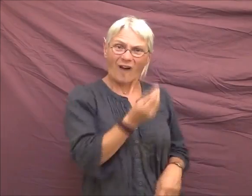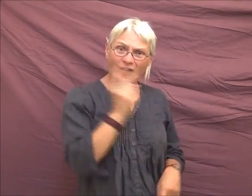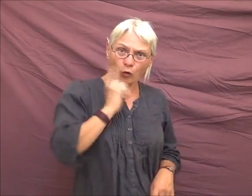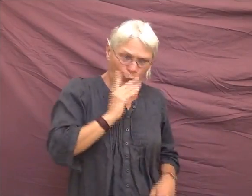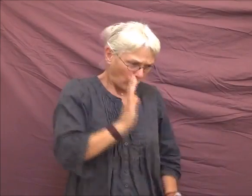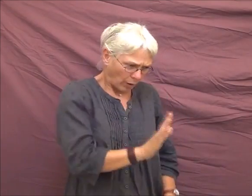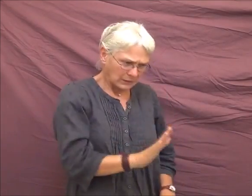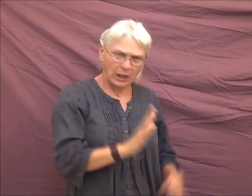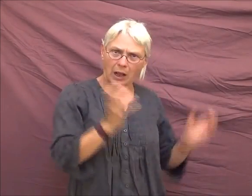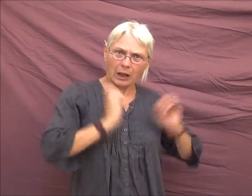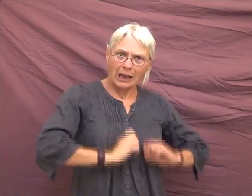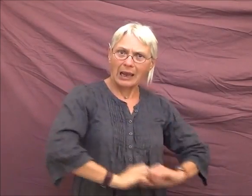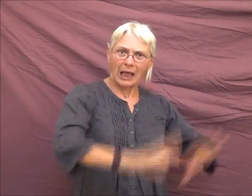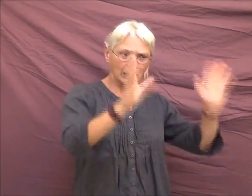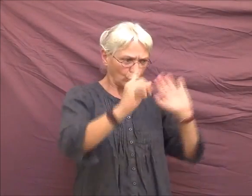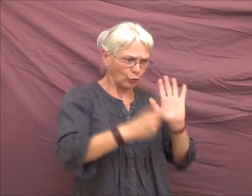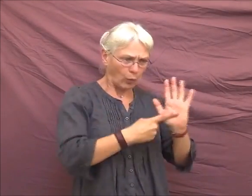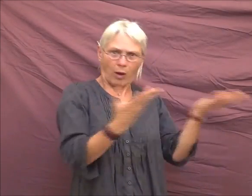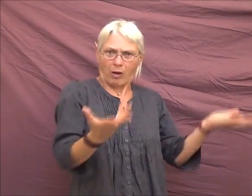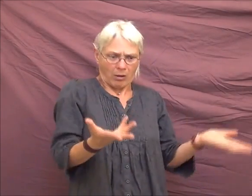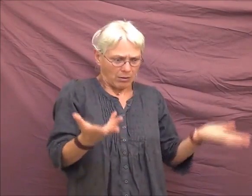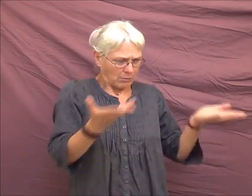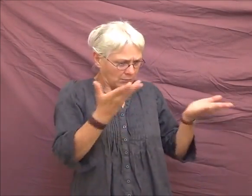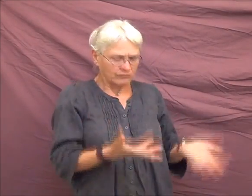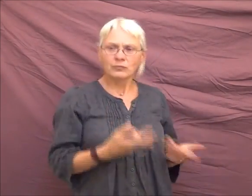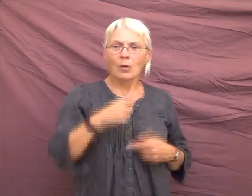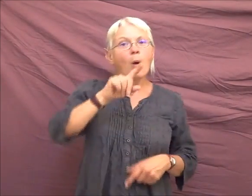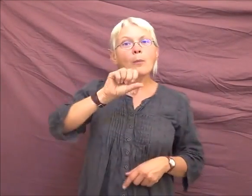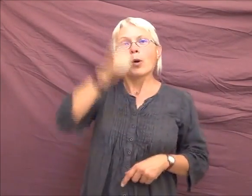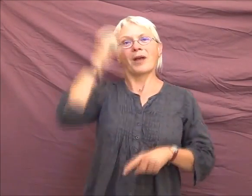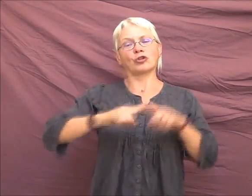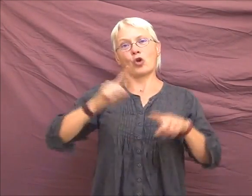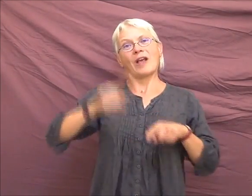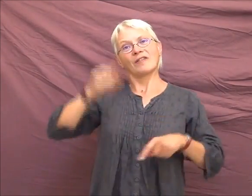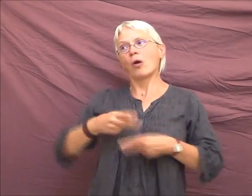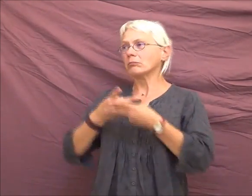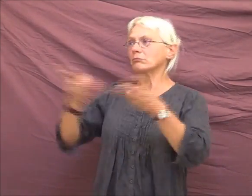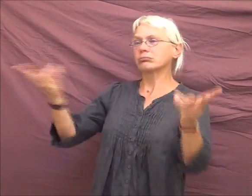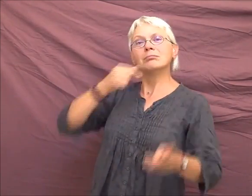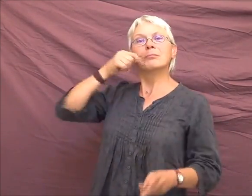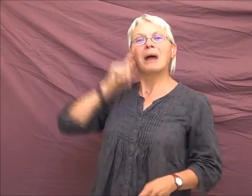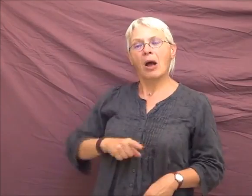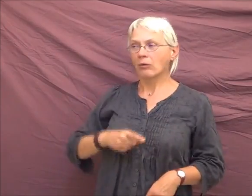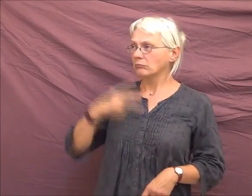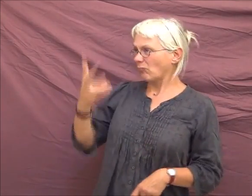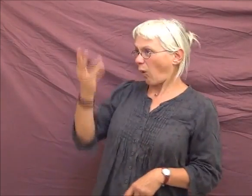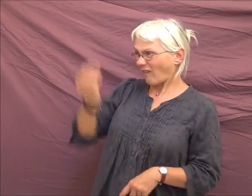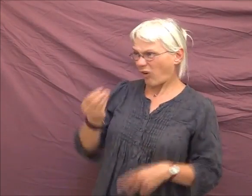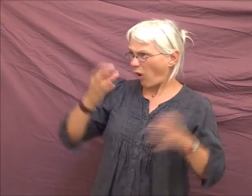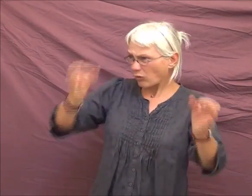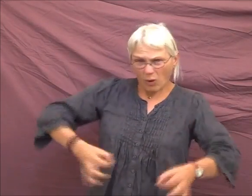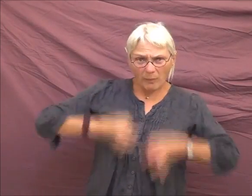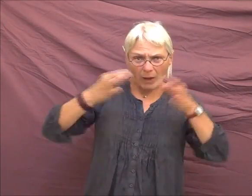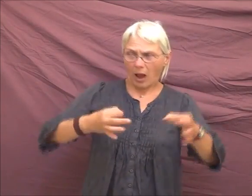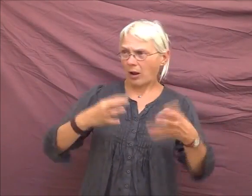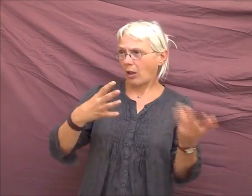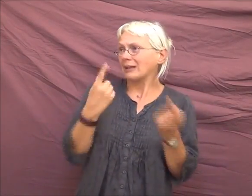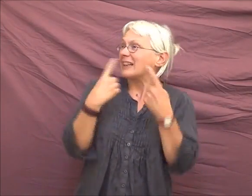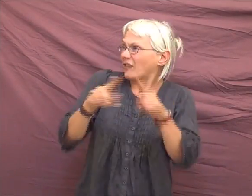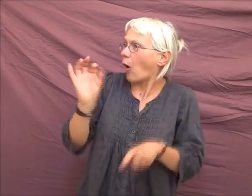et je pense que ça, c'est la première chose qu'il faut dire aux parents. Votre enfant, est normal. Il a une différence, mais il en a plein d'autres des différences.